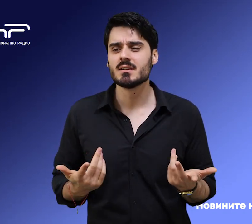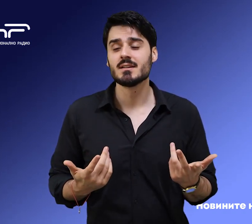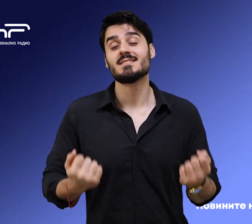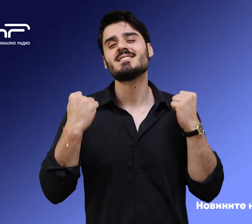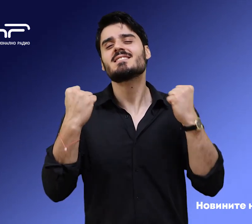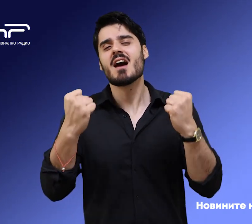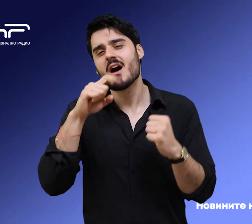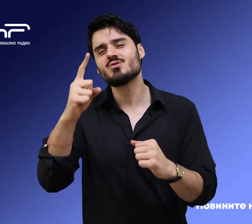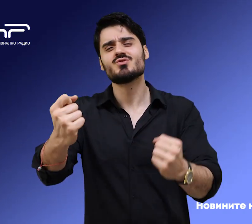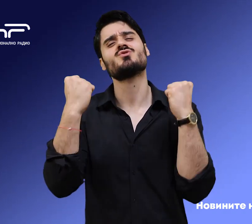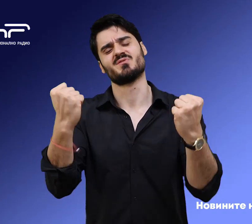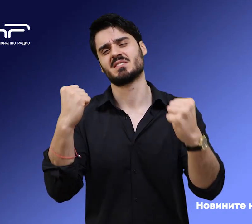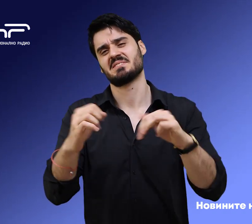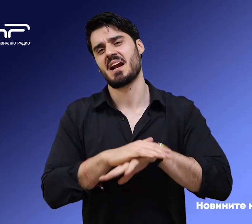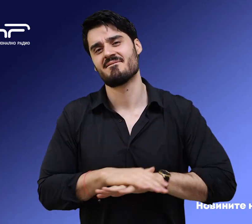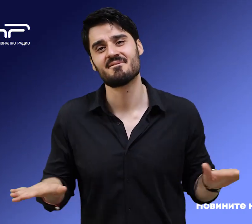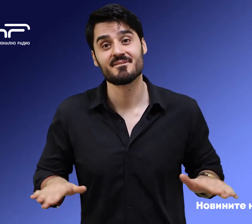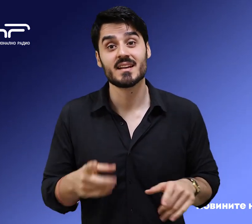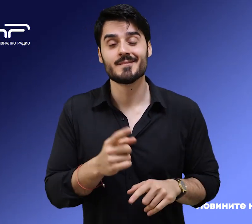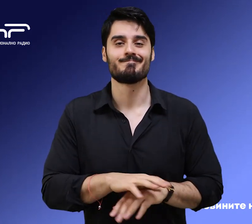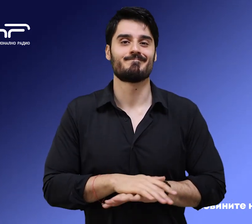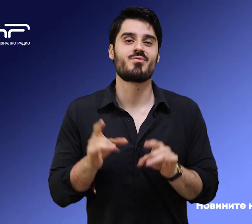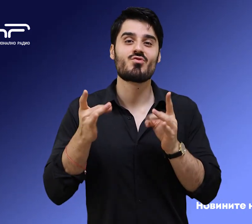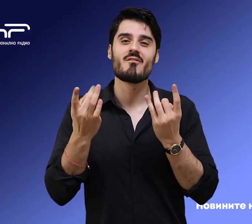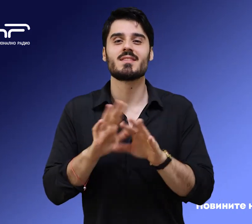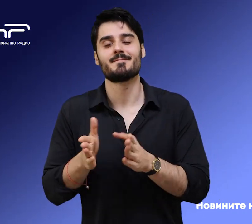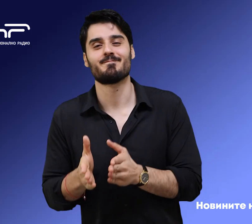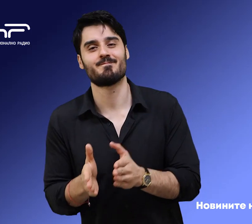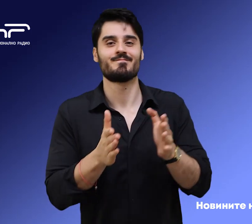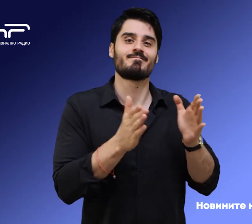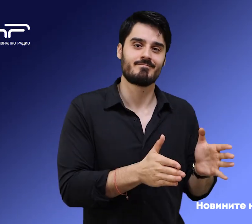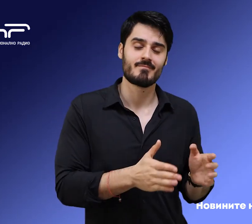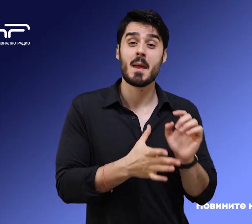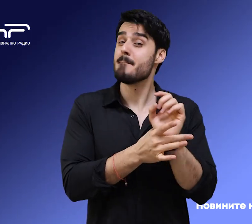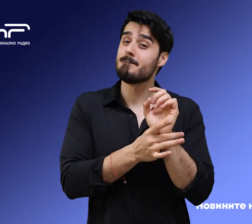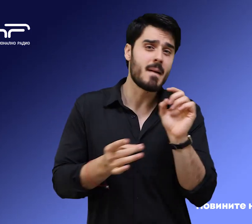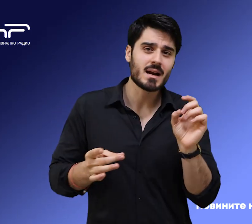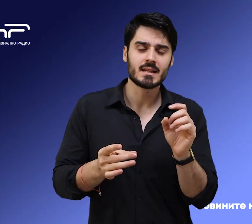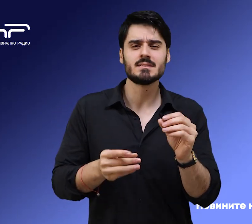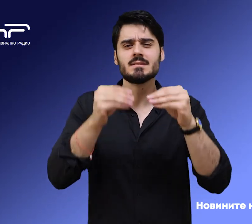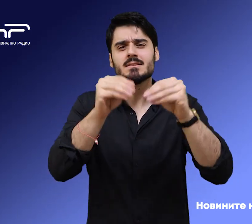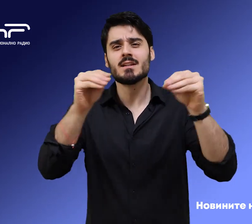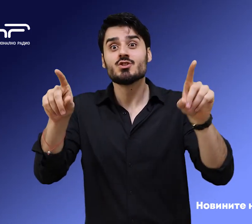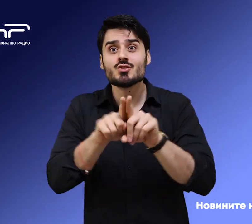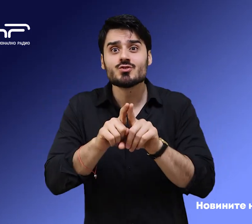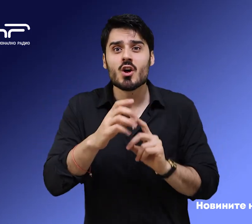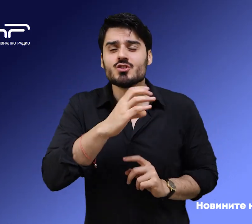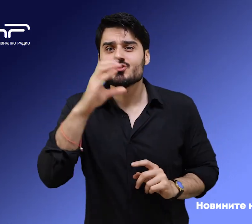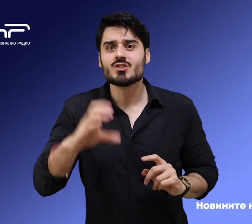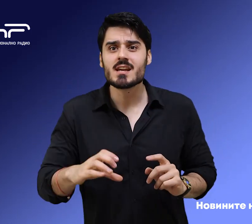Здраве, и по-чужбивки от всички. За новията, Надежа Николова. Мартеници са закичени и в центъра на Чикаго. За